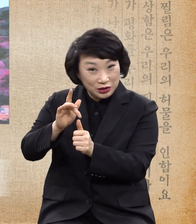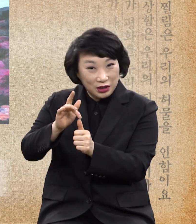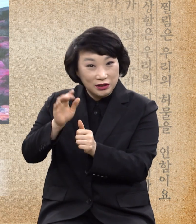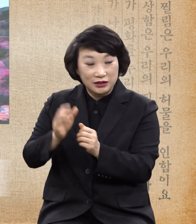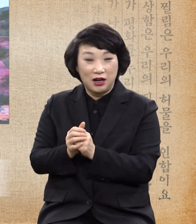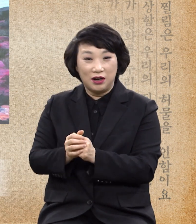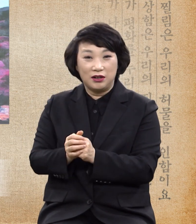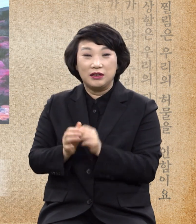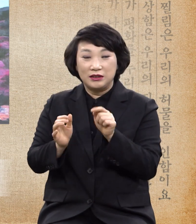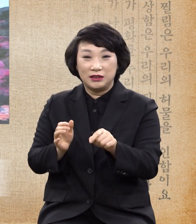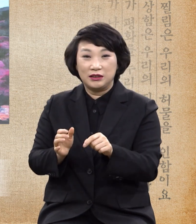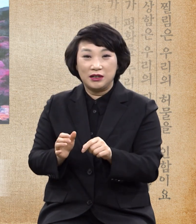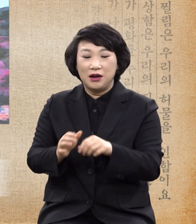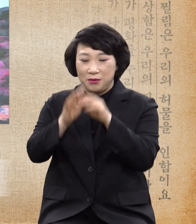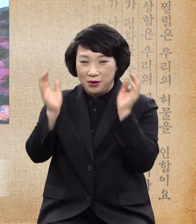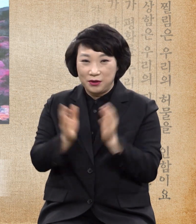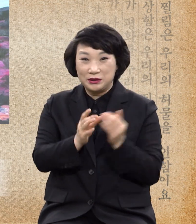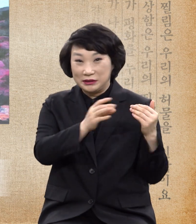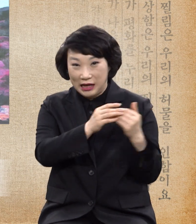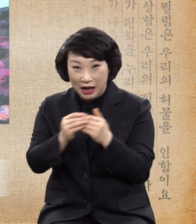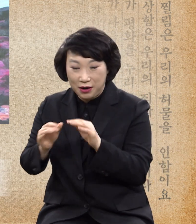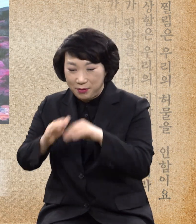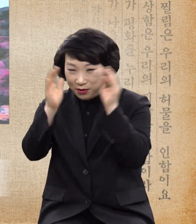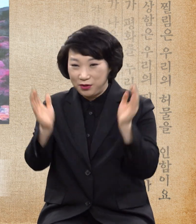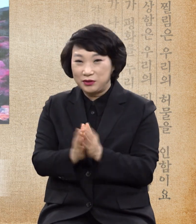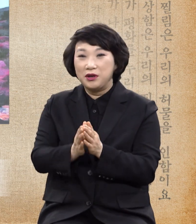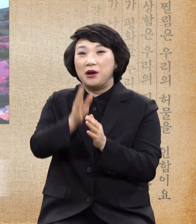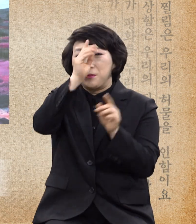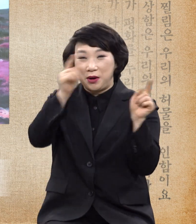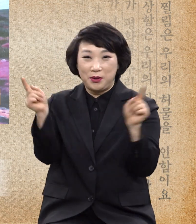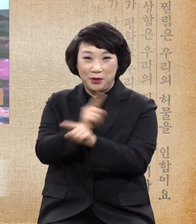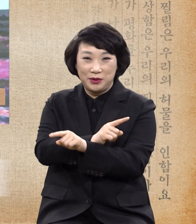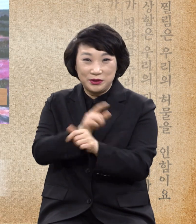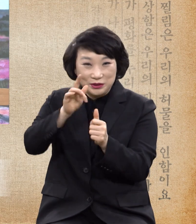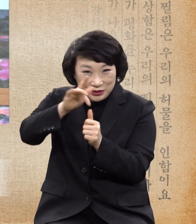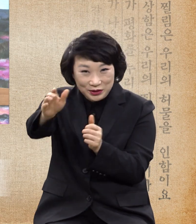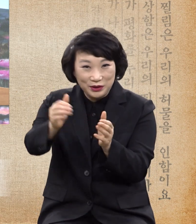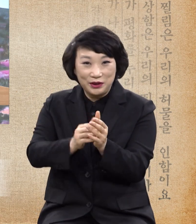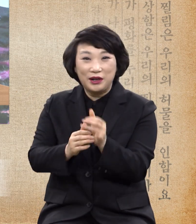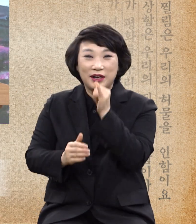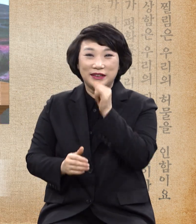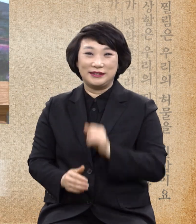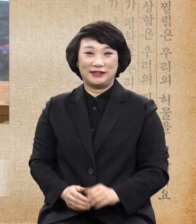받는 사람을 데려와서 다 나음을 얻으니라 다 나음을 얻으니라